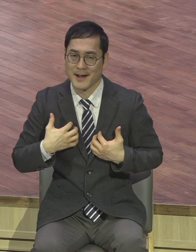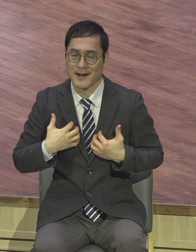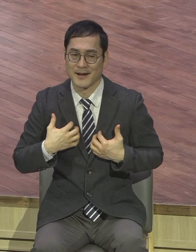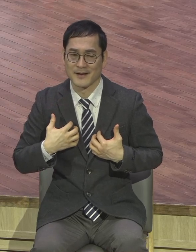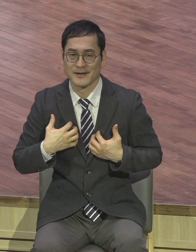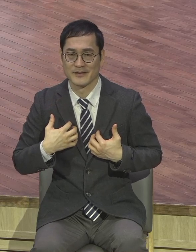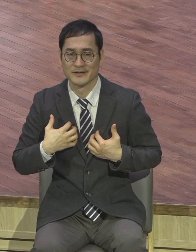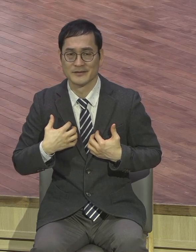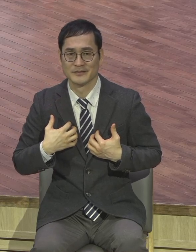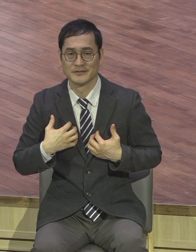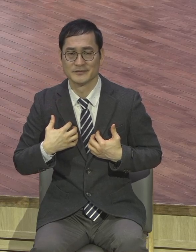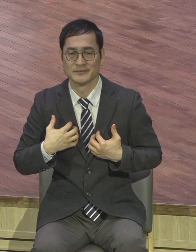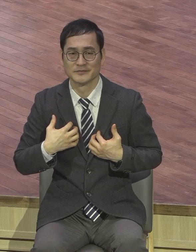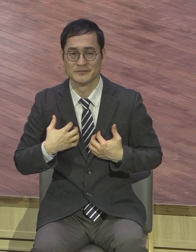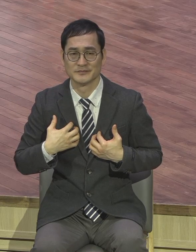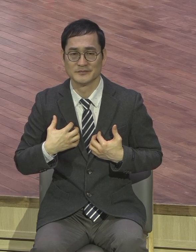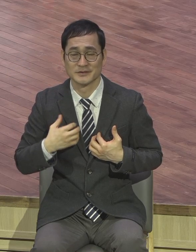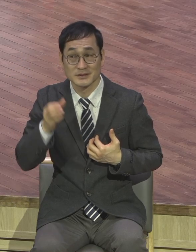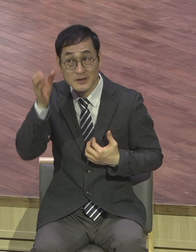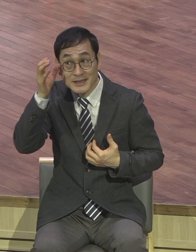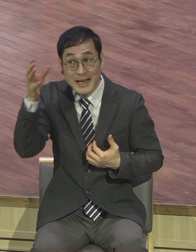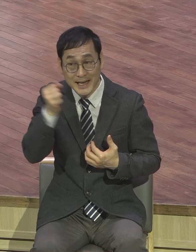설레이지요. 얼마나 기뻄이 있습니까?